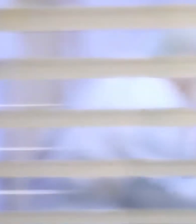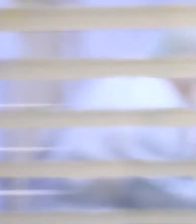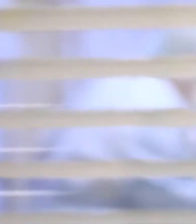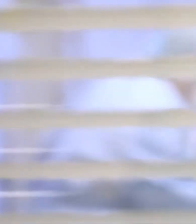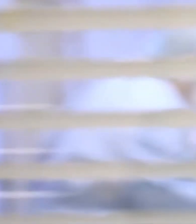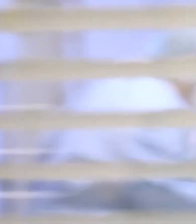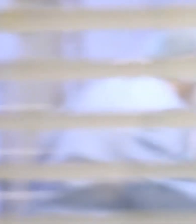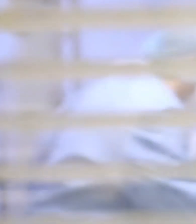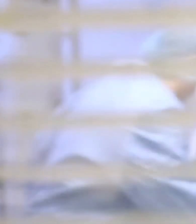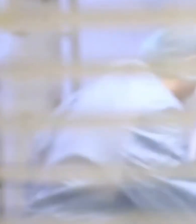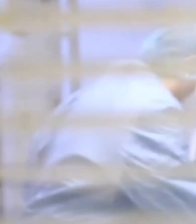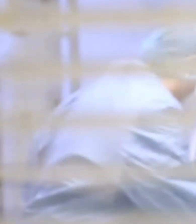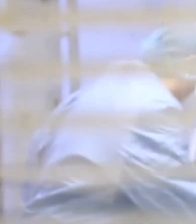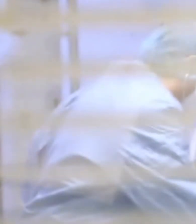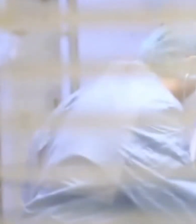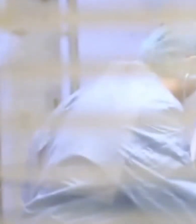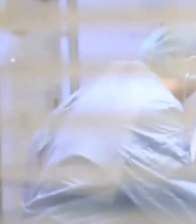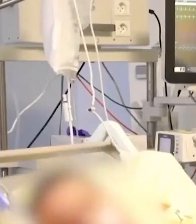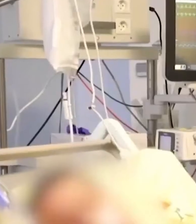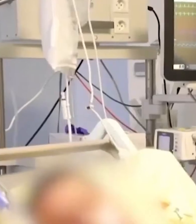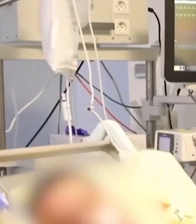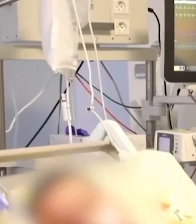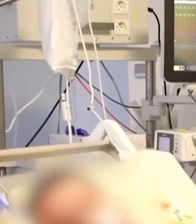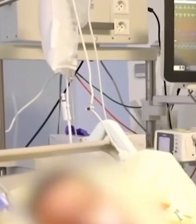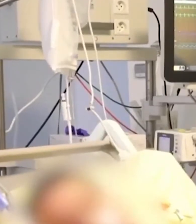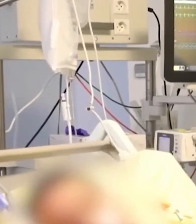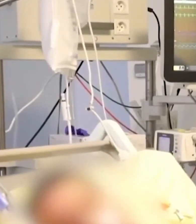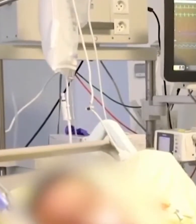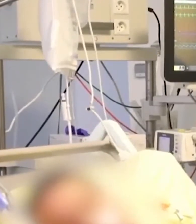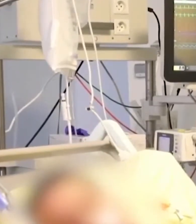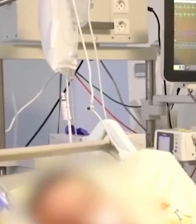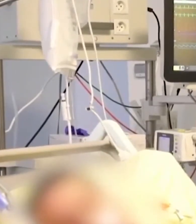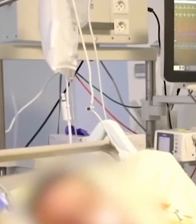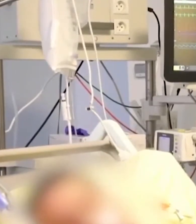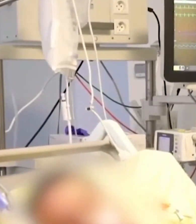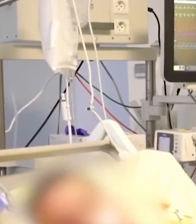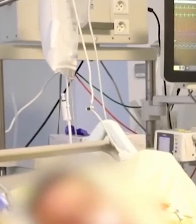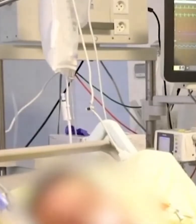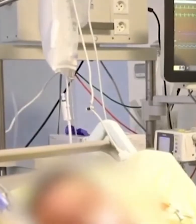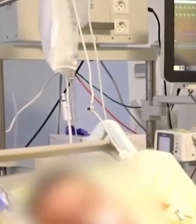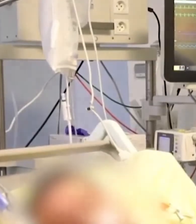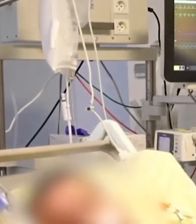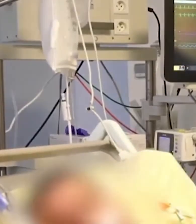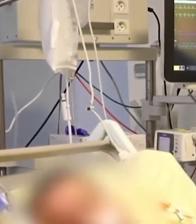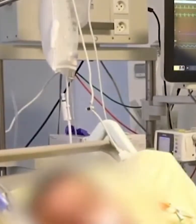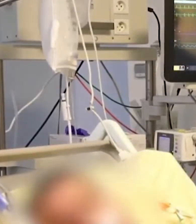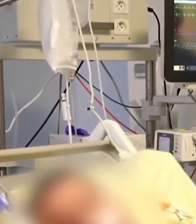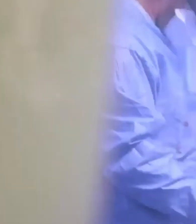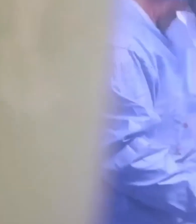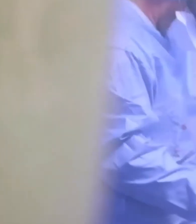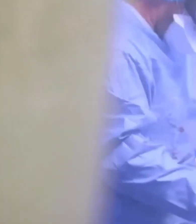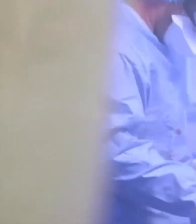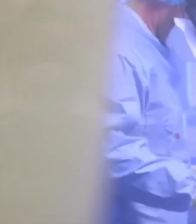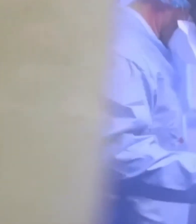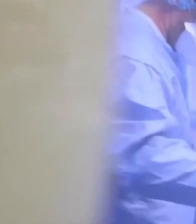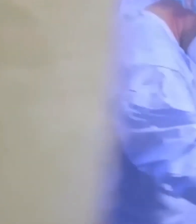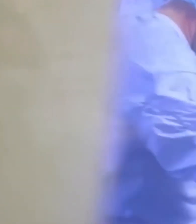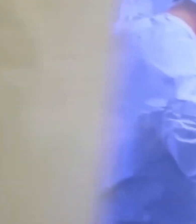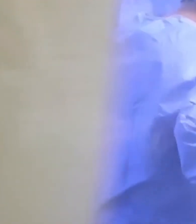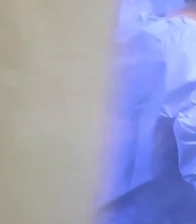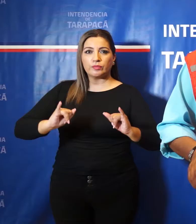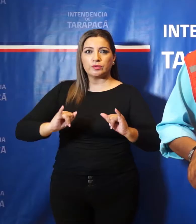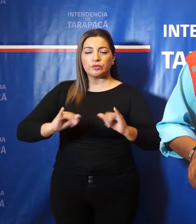El informe también dio a conocer cuatro nuevos fallecimientos a causa del virus. Señalar que en la presente jornada